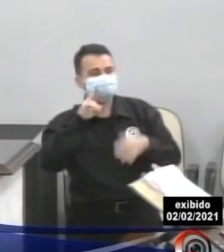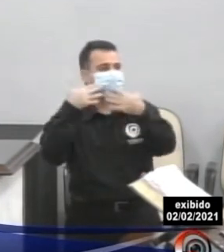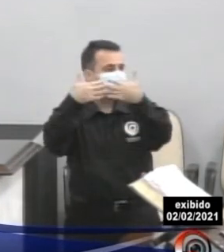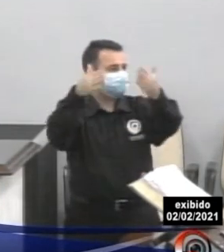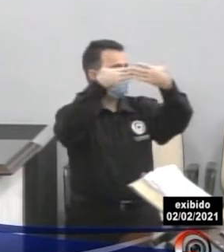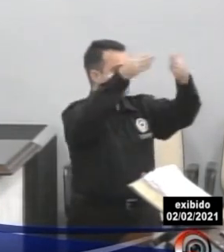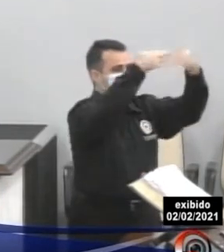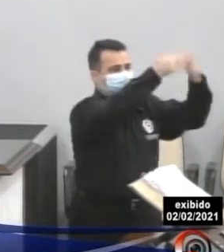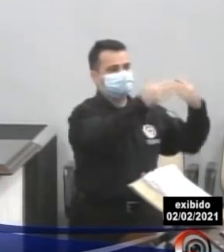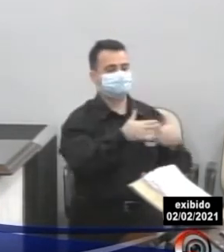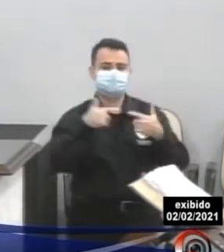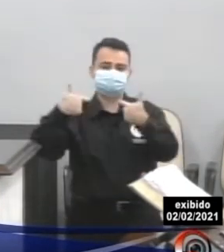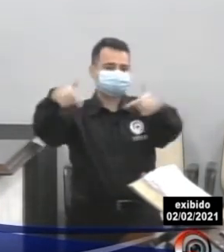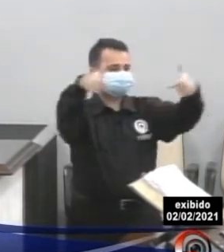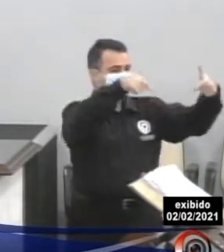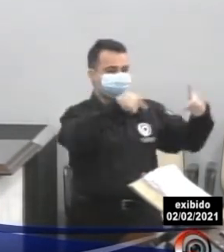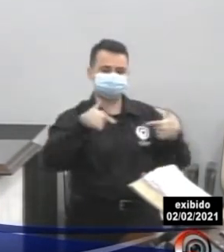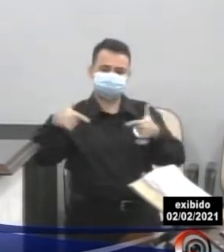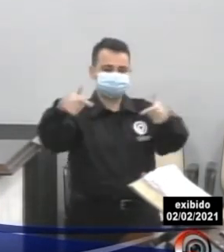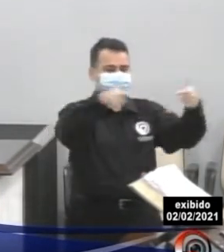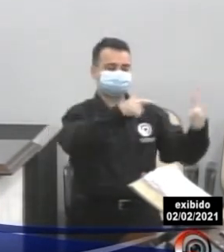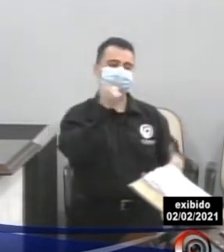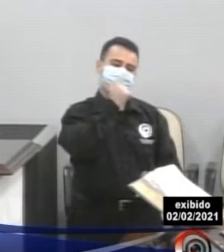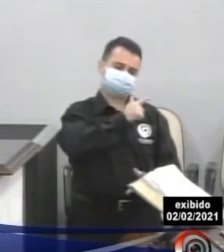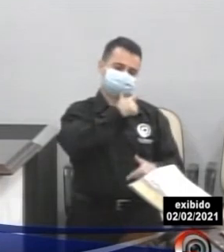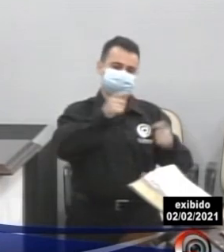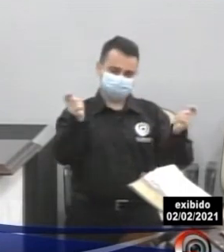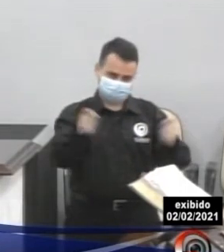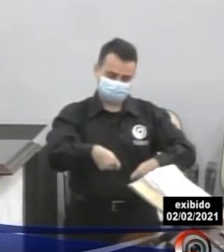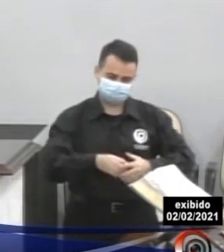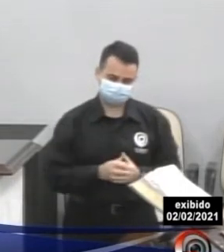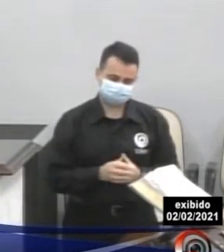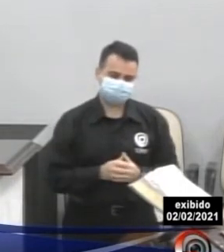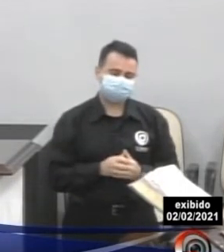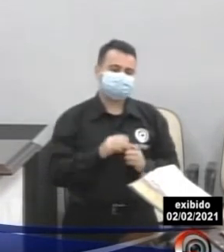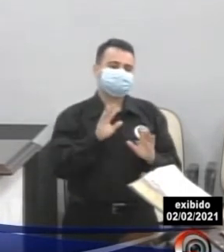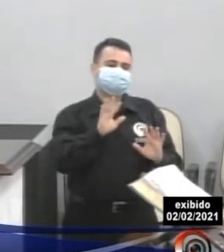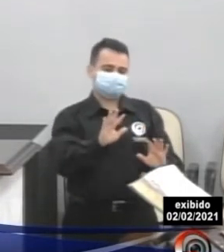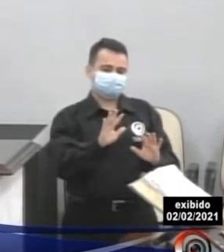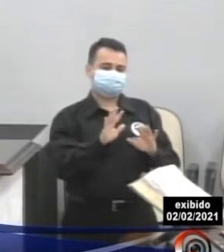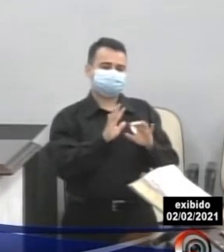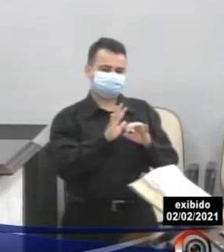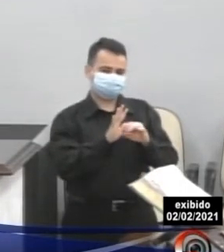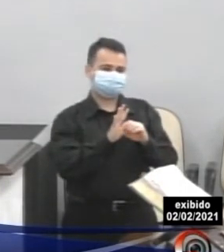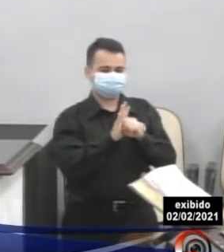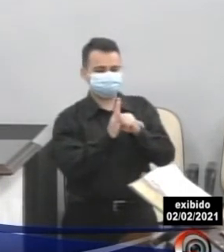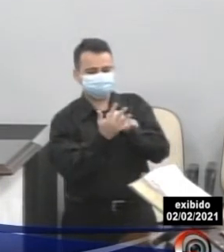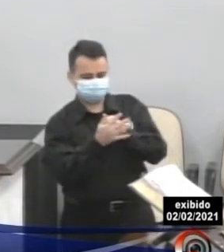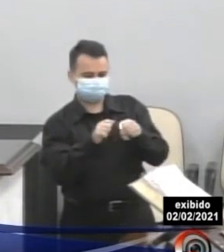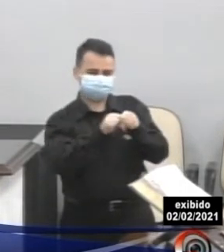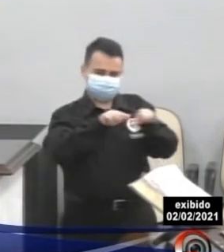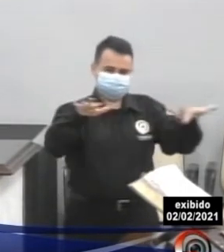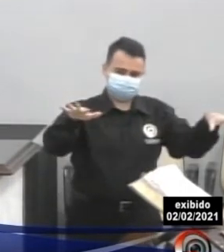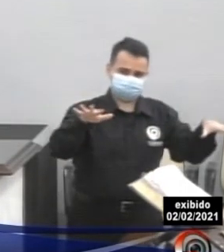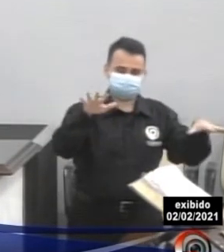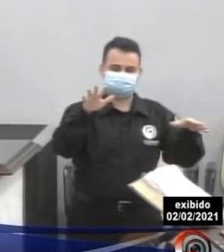que a gente possa funcionar o mínimo possível. A gente sabe que ainda não conseguimos funcionar de forma